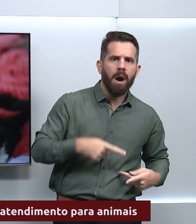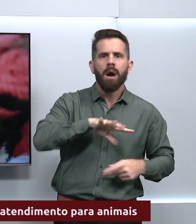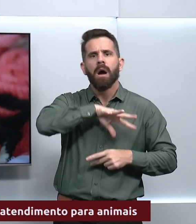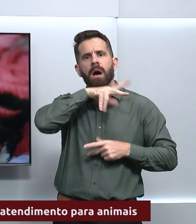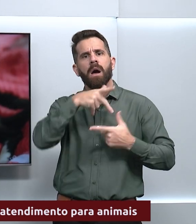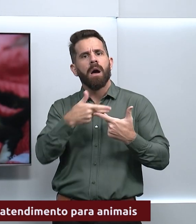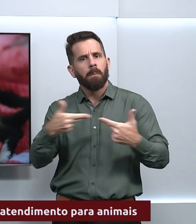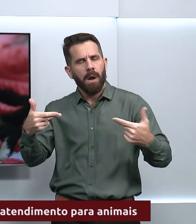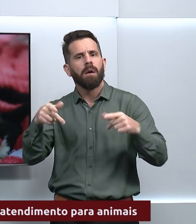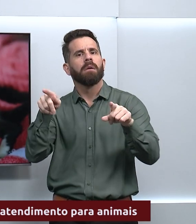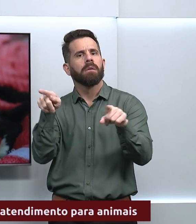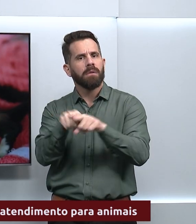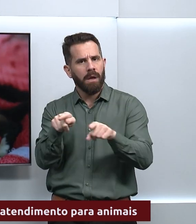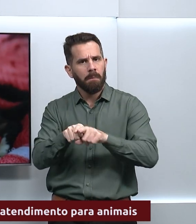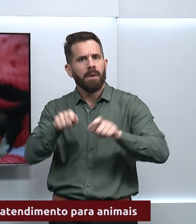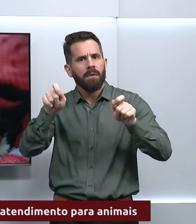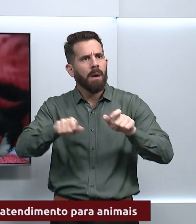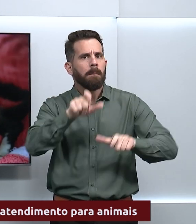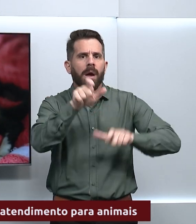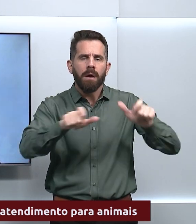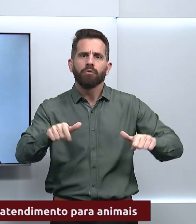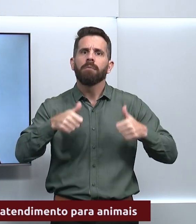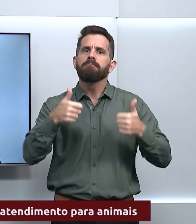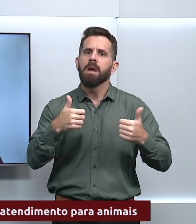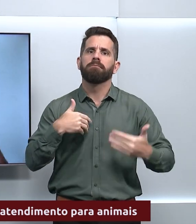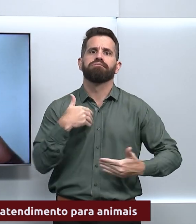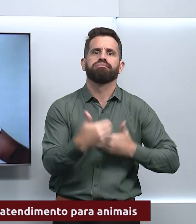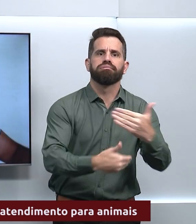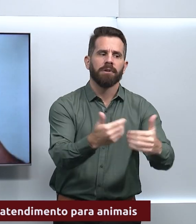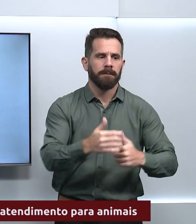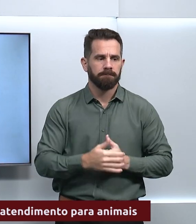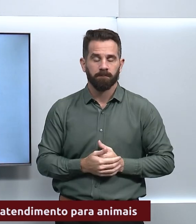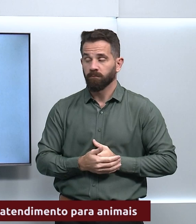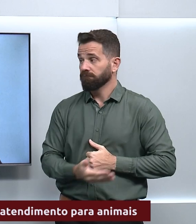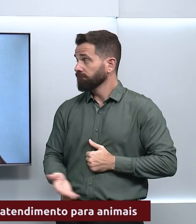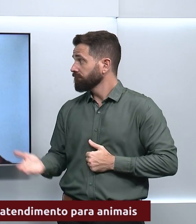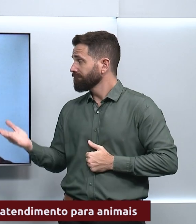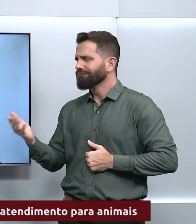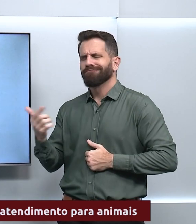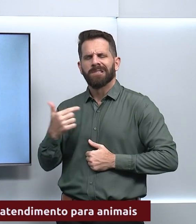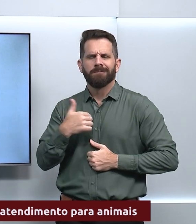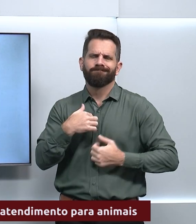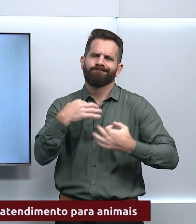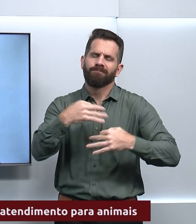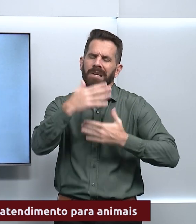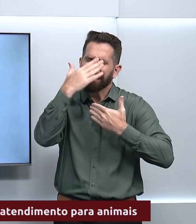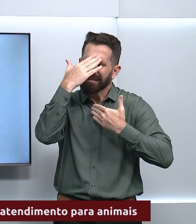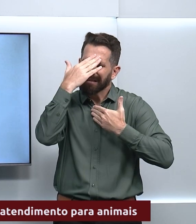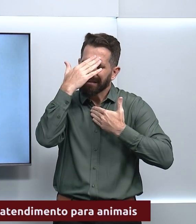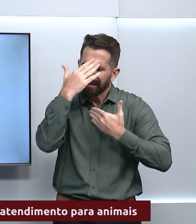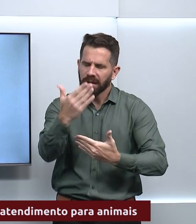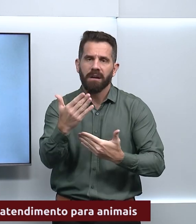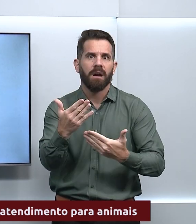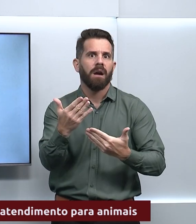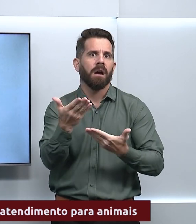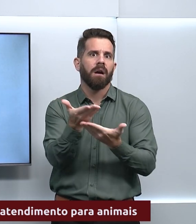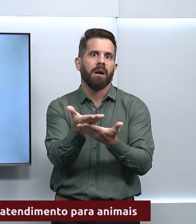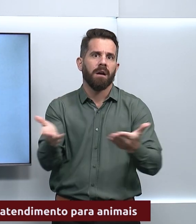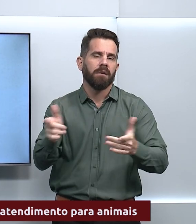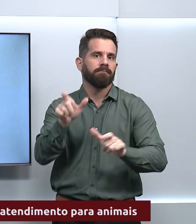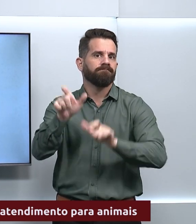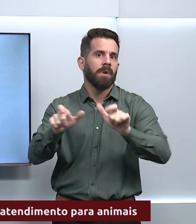saúde e do bem-estar das pessoas. Eu sou extremamente grato por toda a equipe aqui do Centro de Saúde Animal